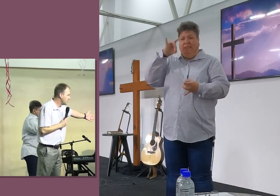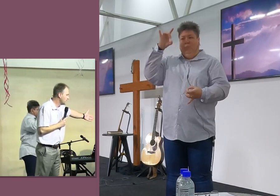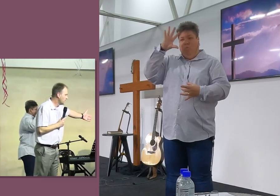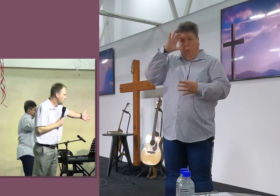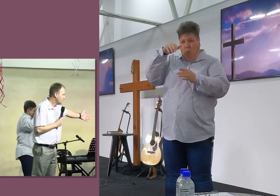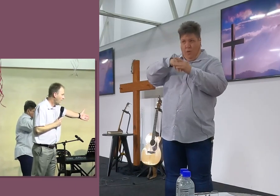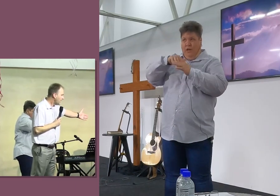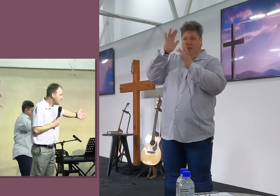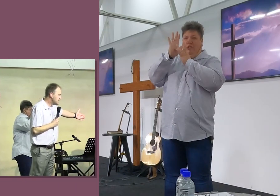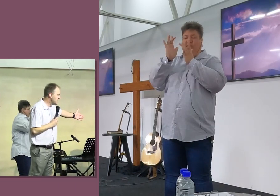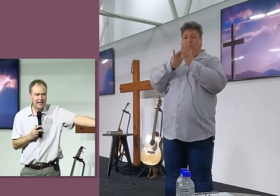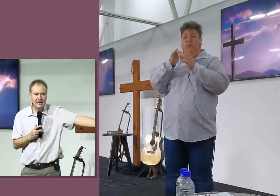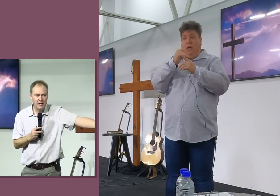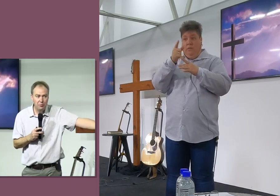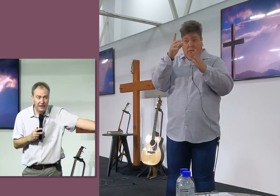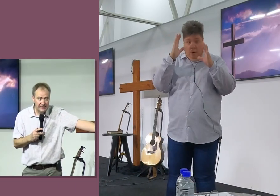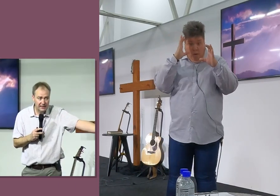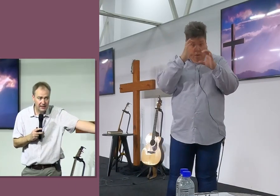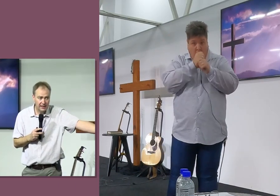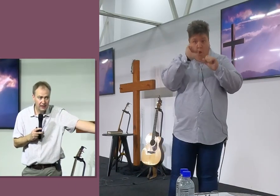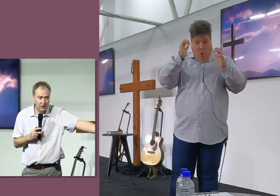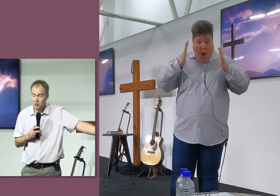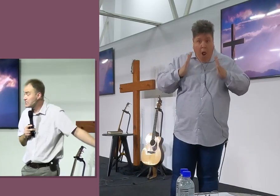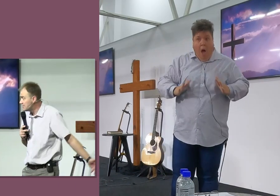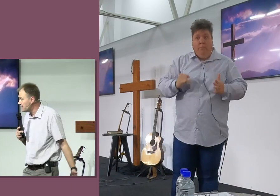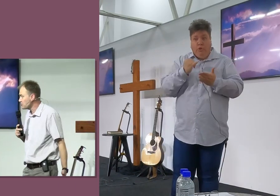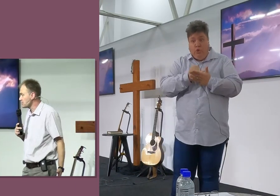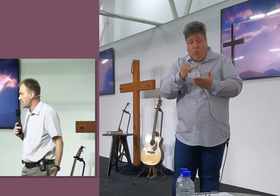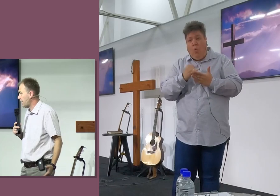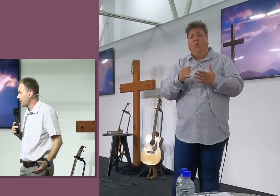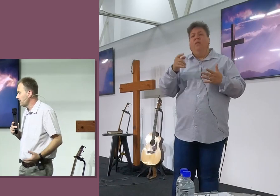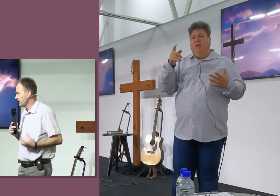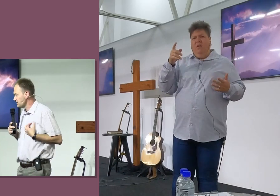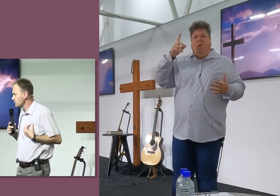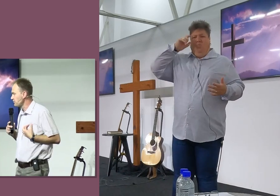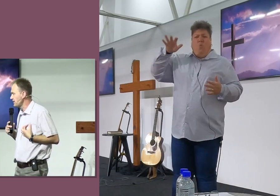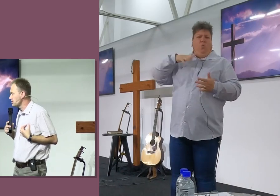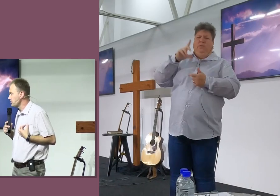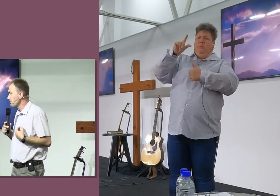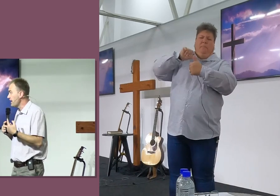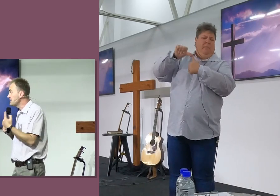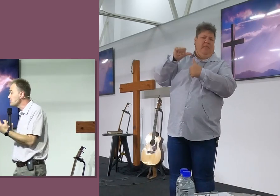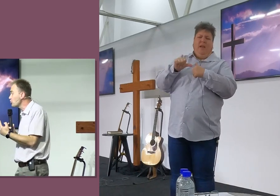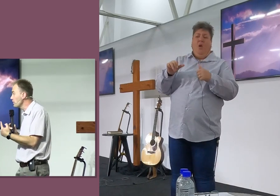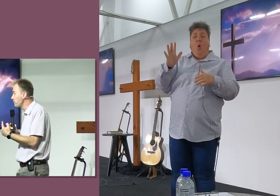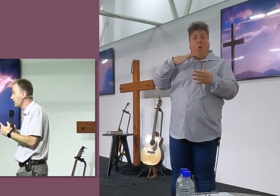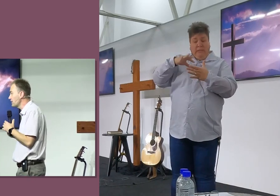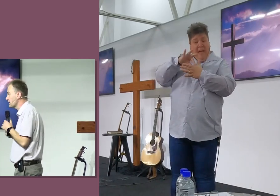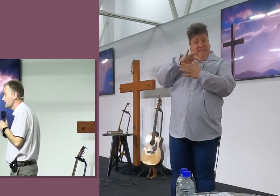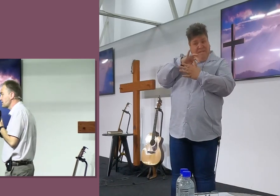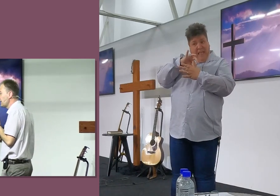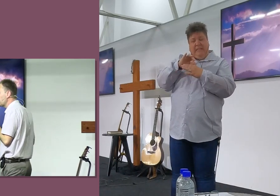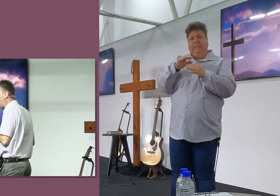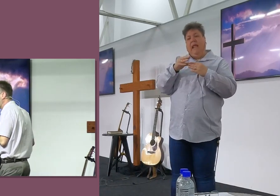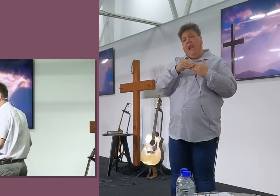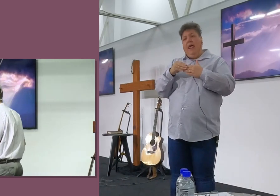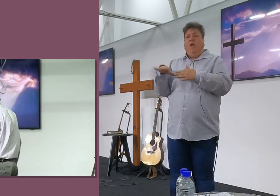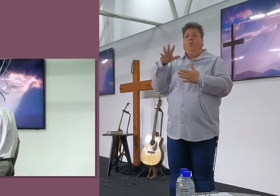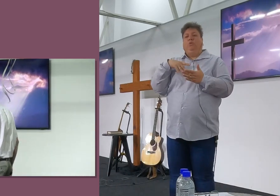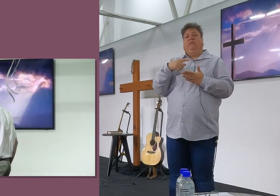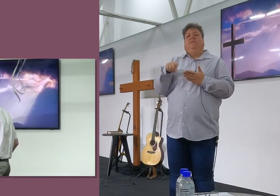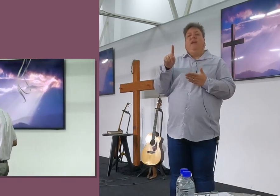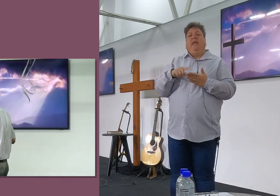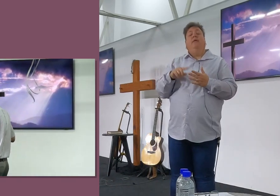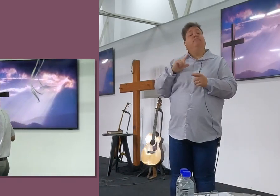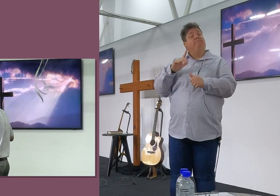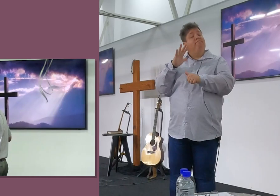uiteinde, Ek en jy is nie in hierheen beter nie, Ons is net so sleg, En dis wat ons vlees doen, En dis ook hoe met belangrike is, Dat ek en jy moet